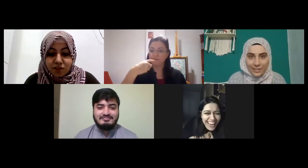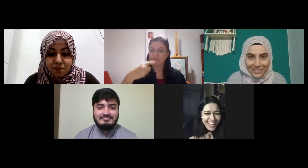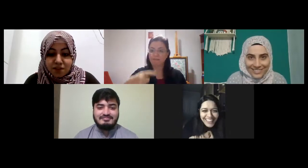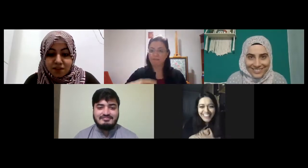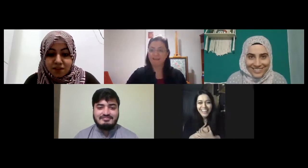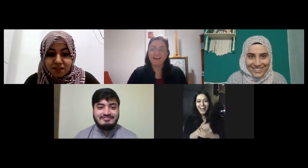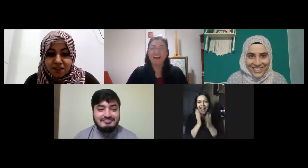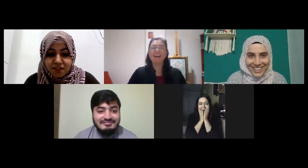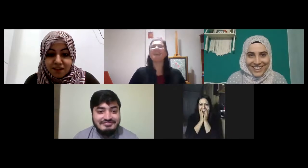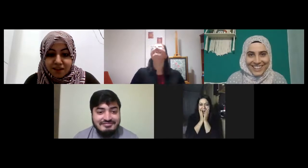Caka